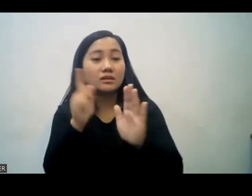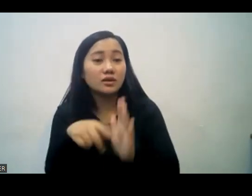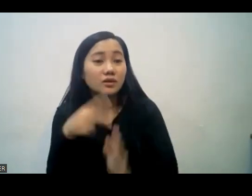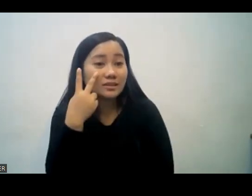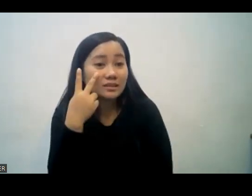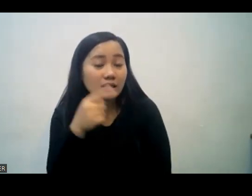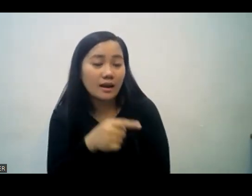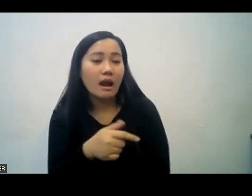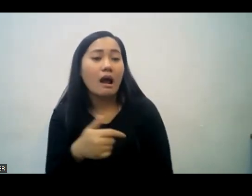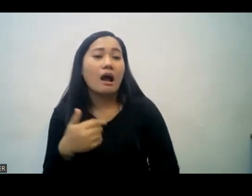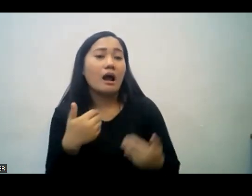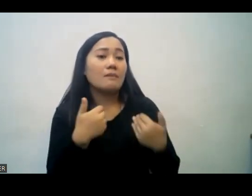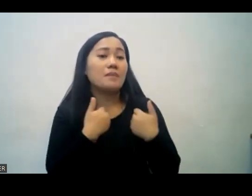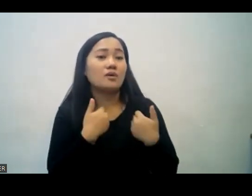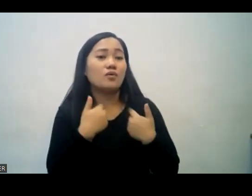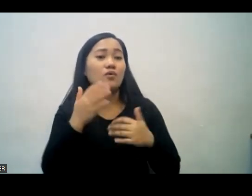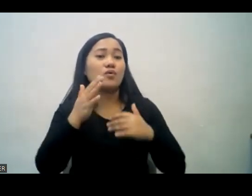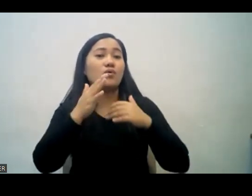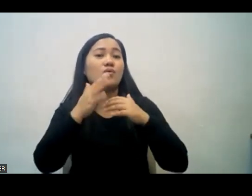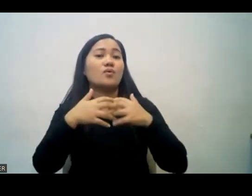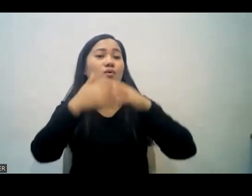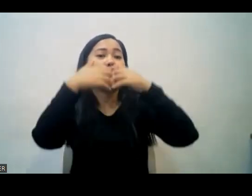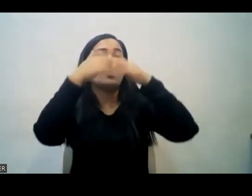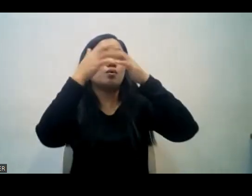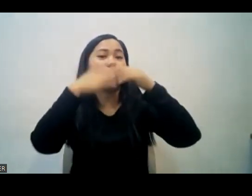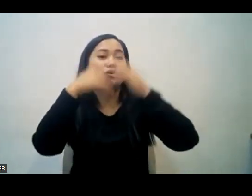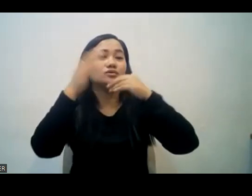construction. they are faving